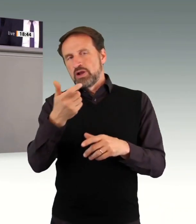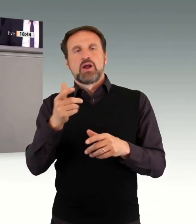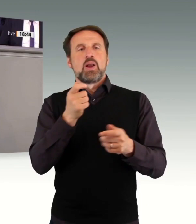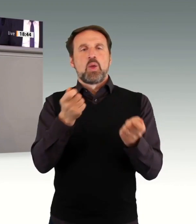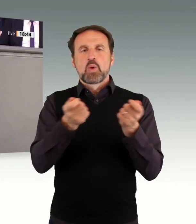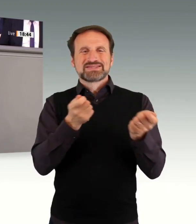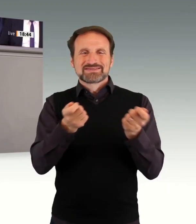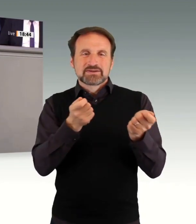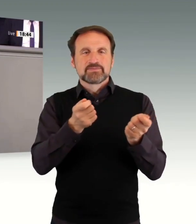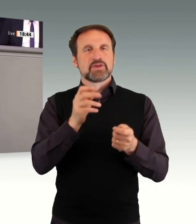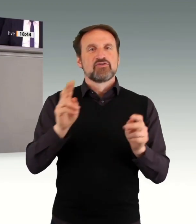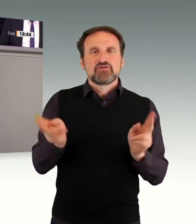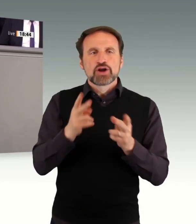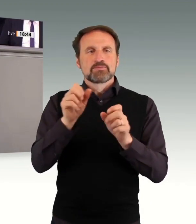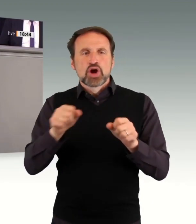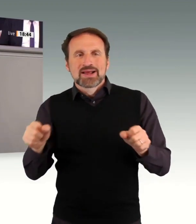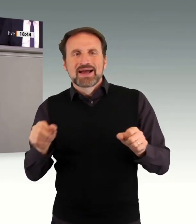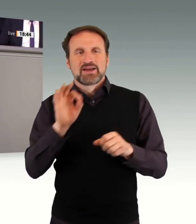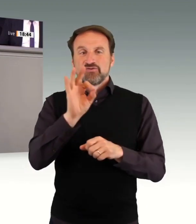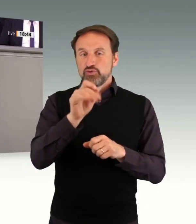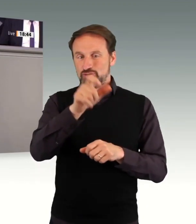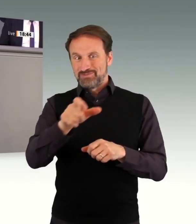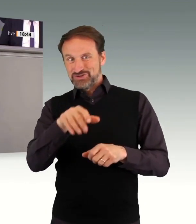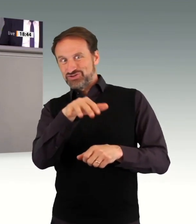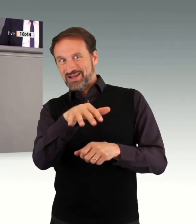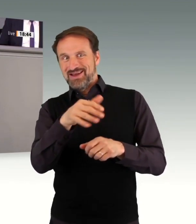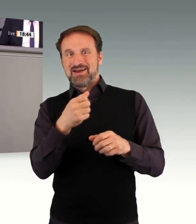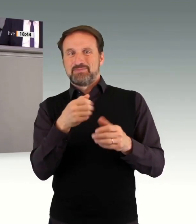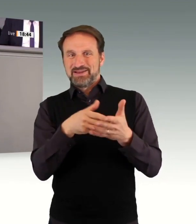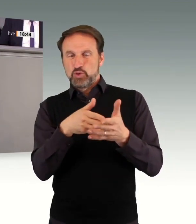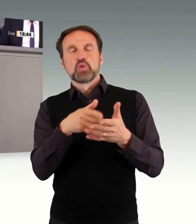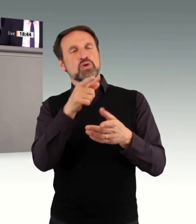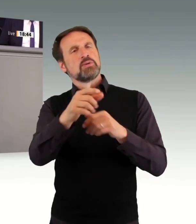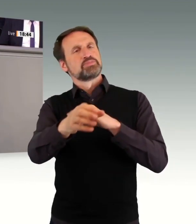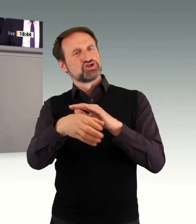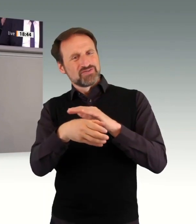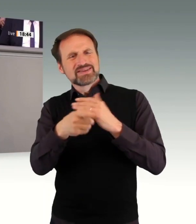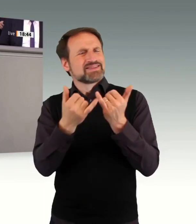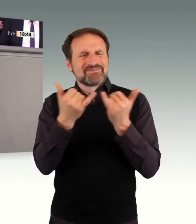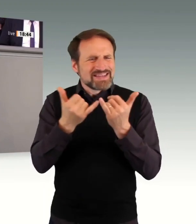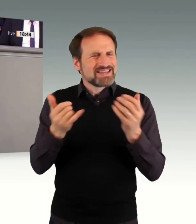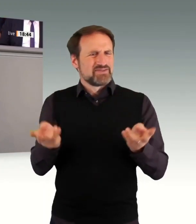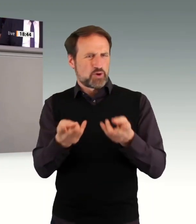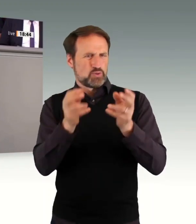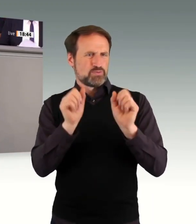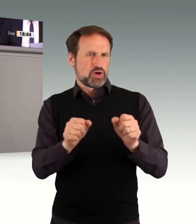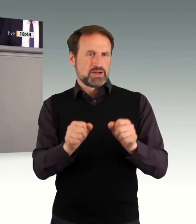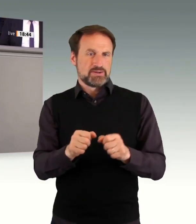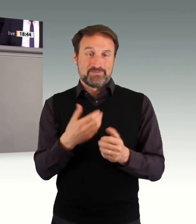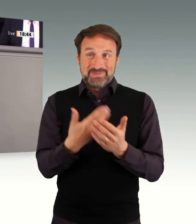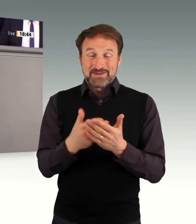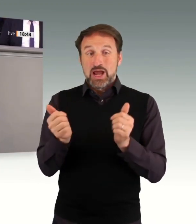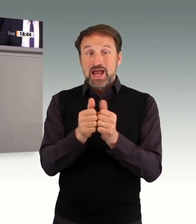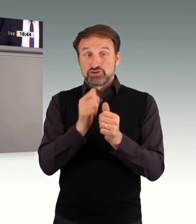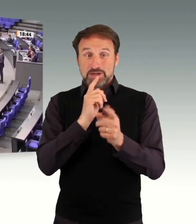werden können, braucht es aber einen konkreten Zeitplan und eine gute Umsetzungsstrategie. Ich denke aber